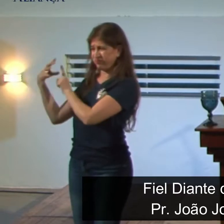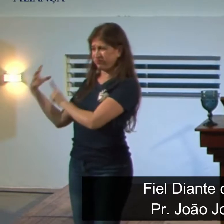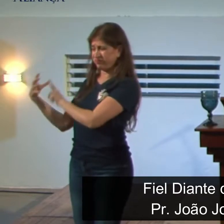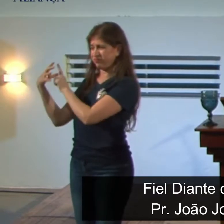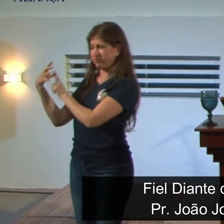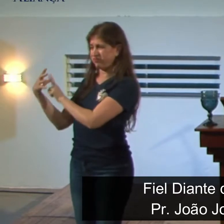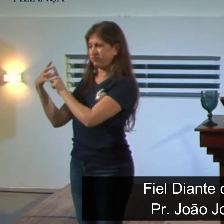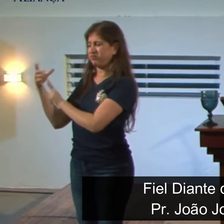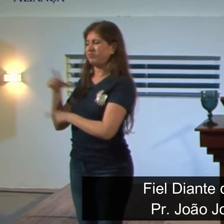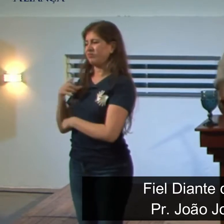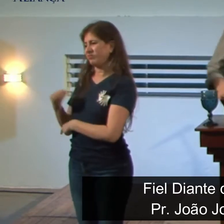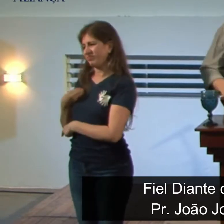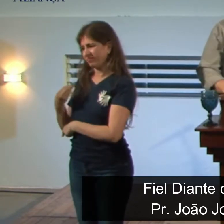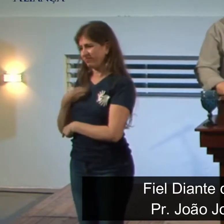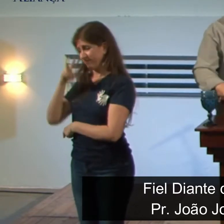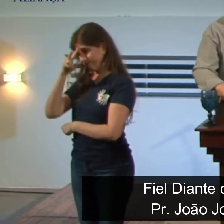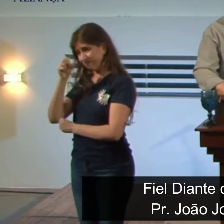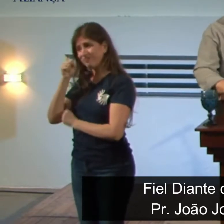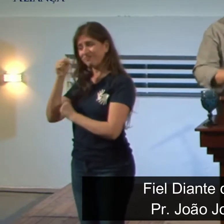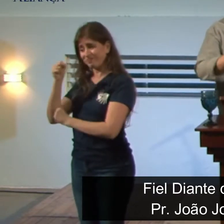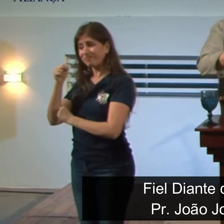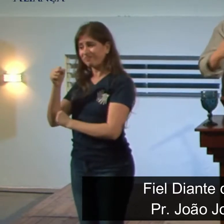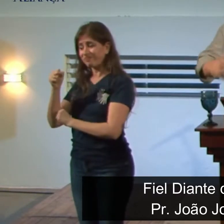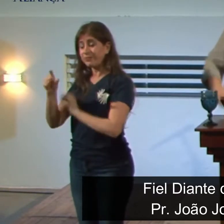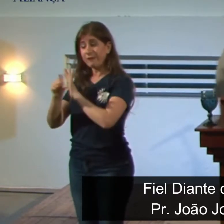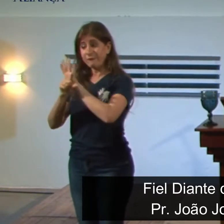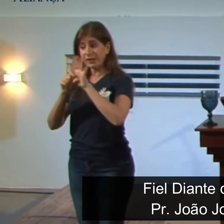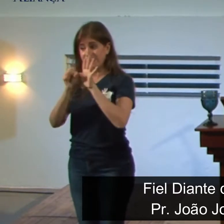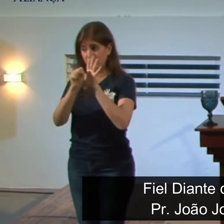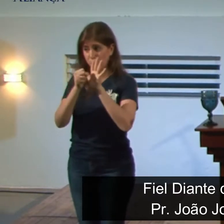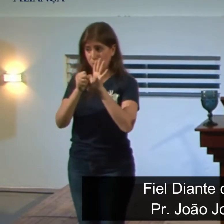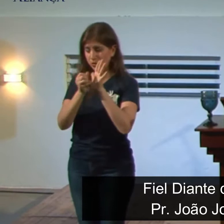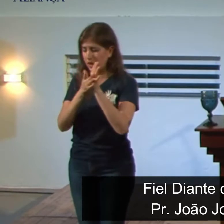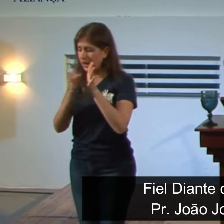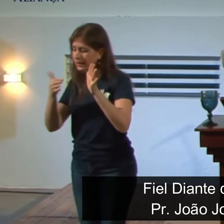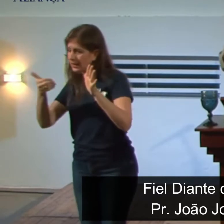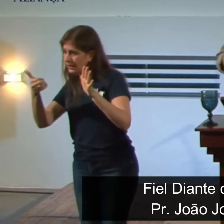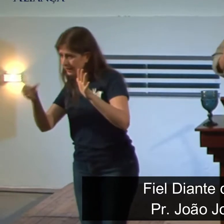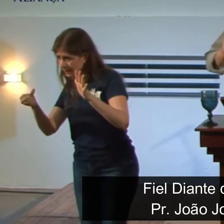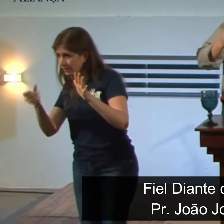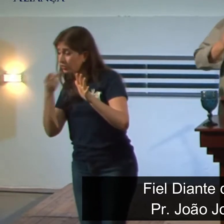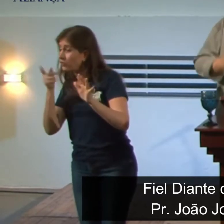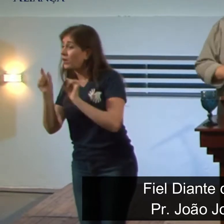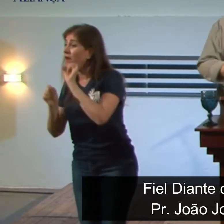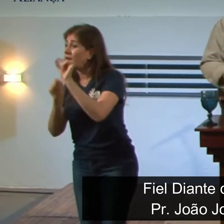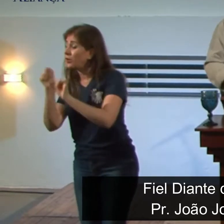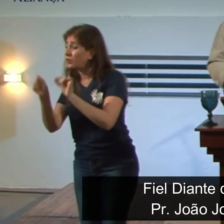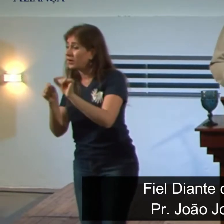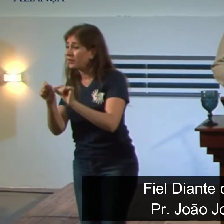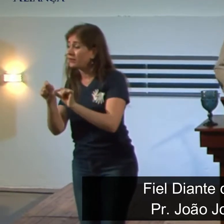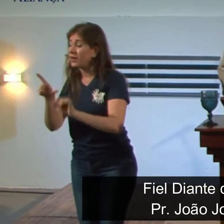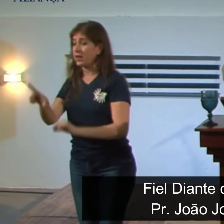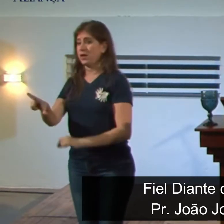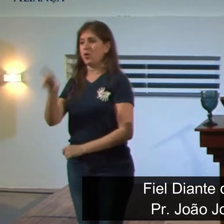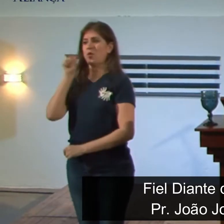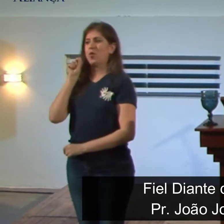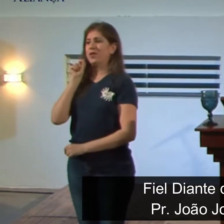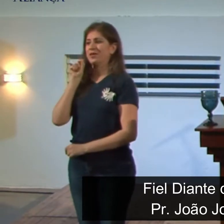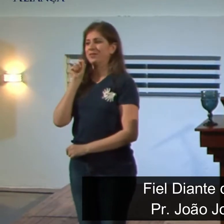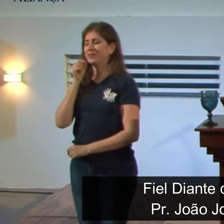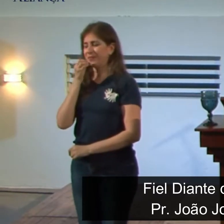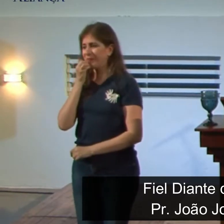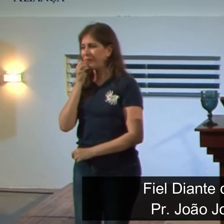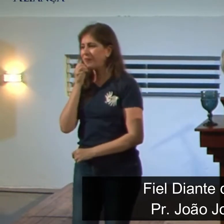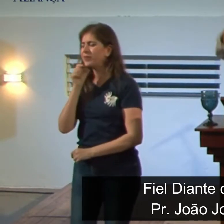para com as outras. Do versículo 8 ao versículo 16, nós temos a decisão, aqui eu fiz questão de